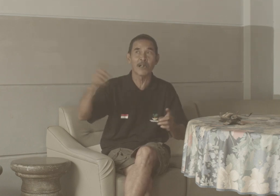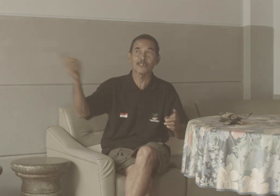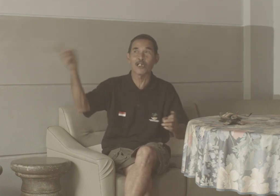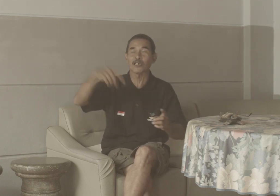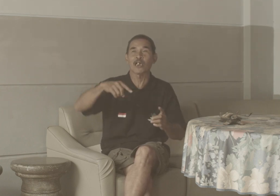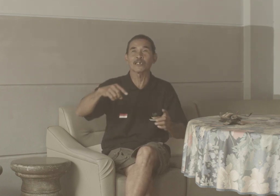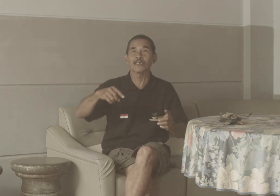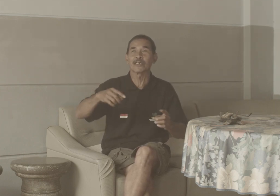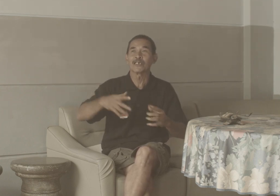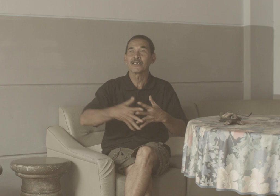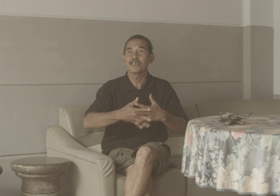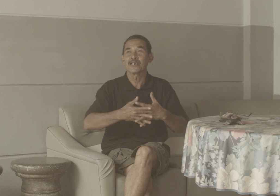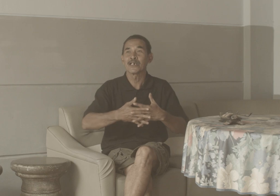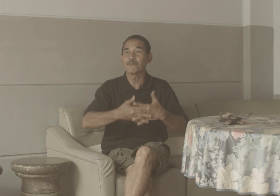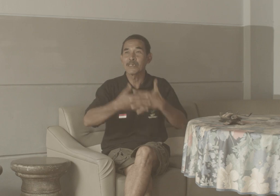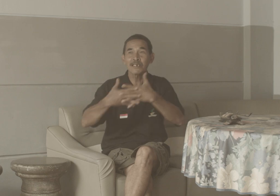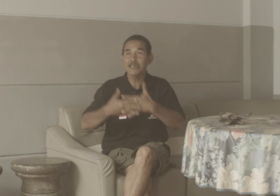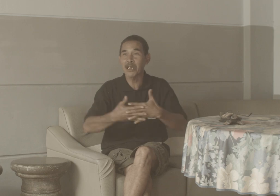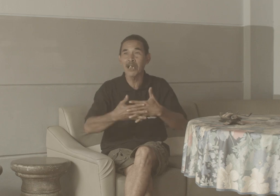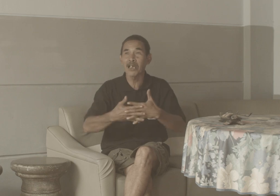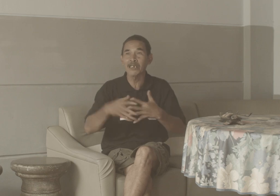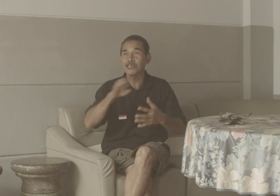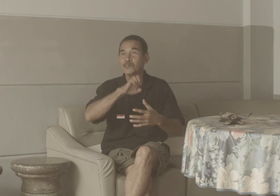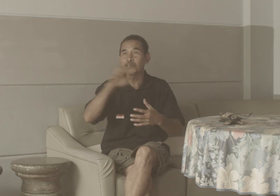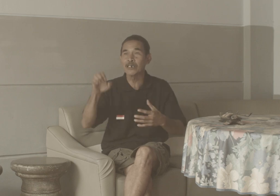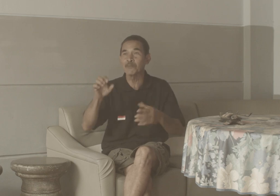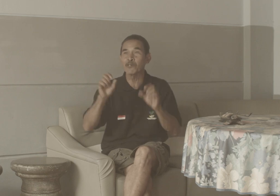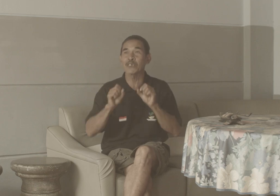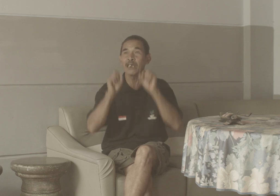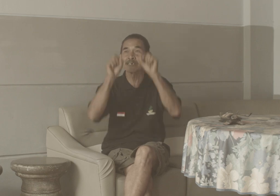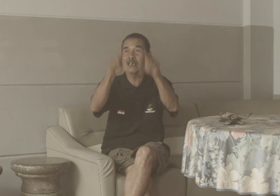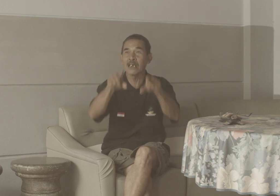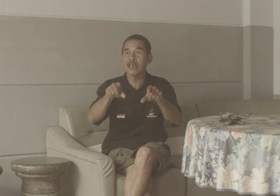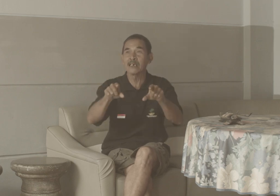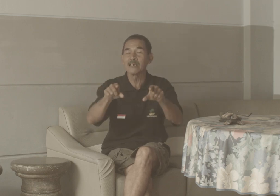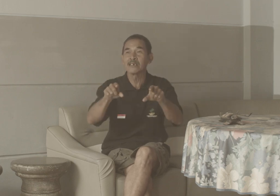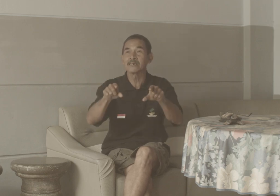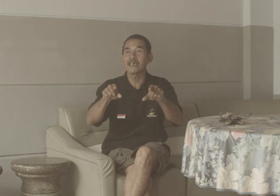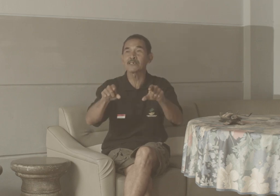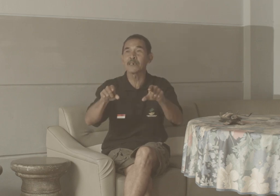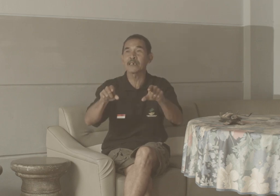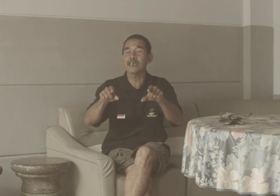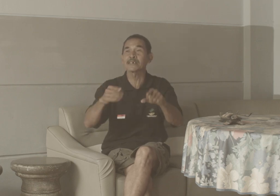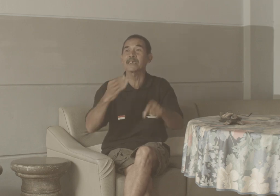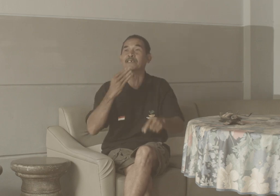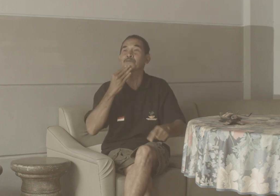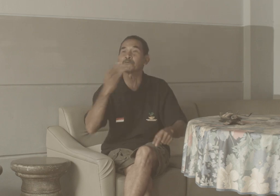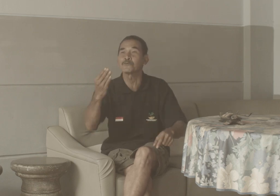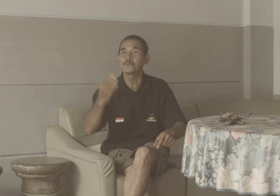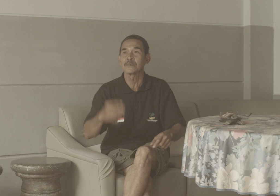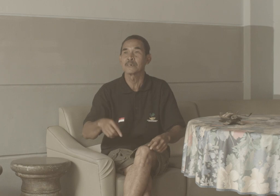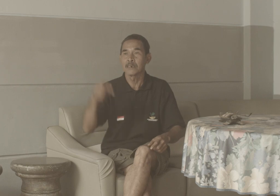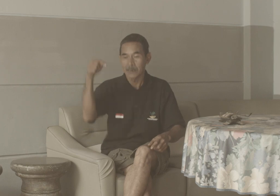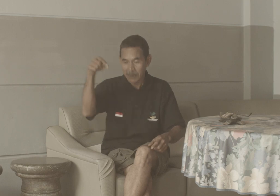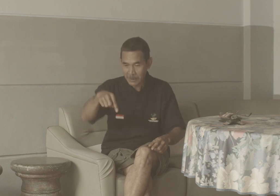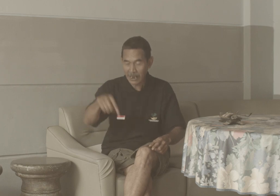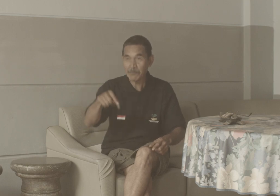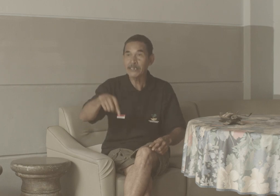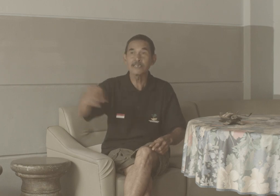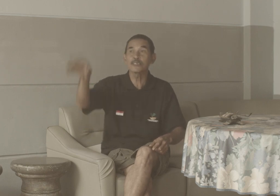Banyak Yang dari Amerika Dari Europe Australia Dia itu Mengatakan Thank you Tetapi disini